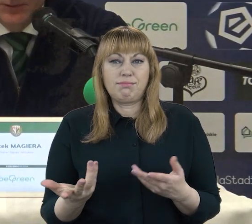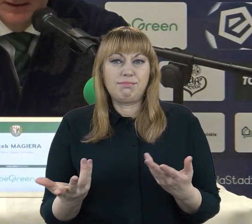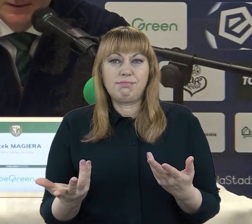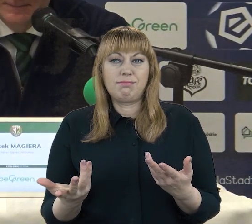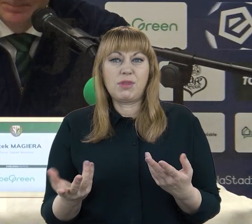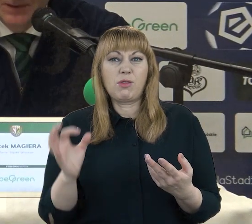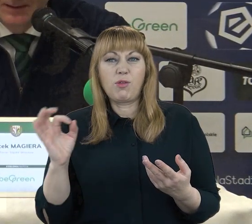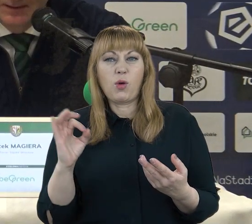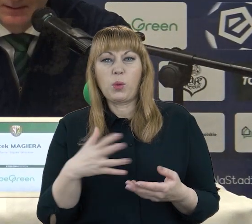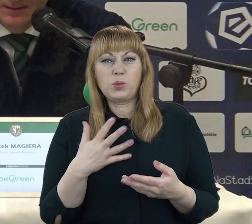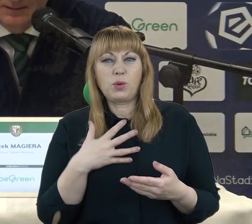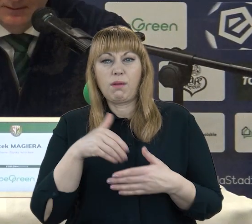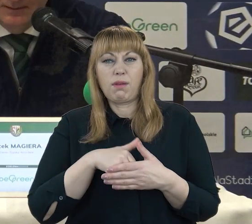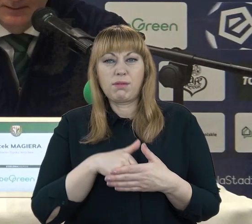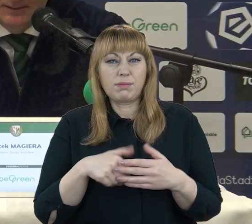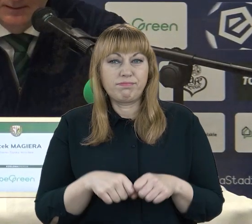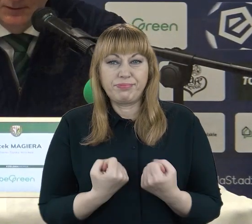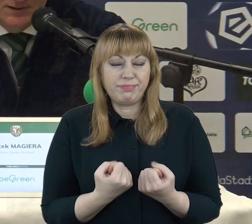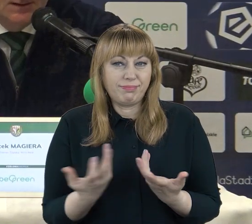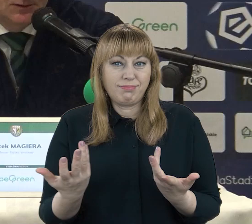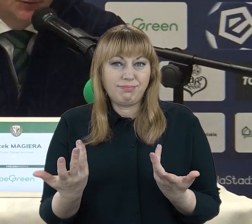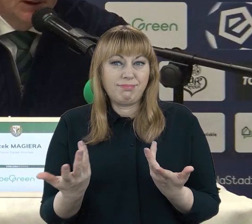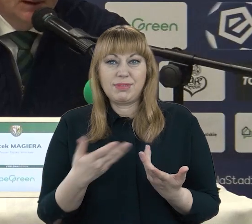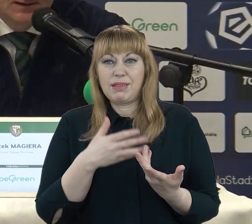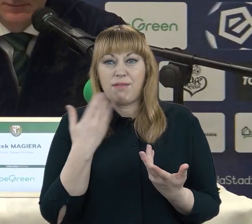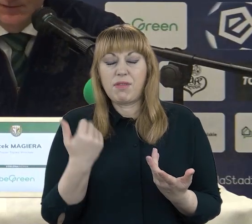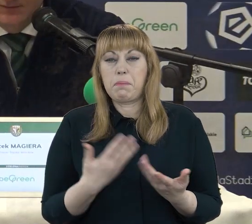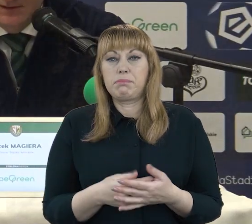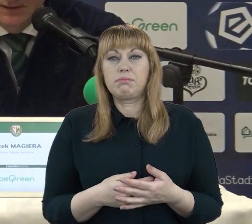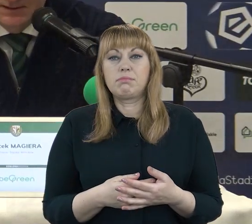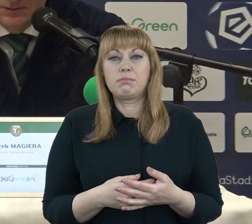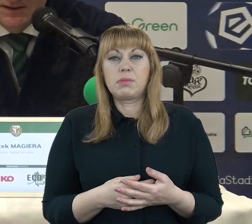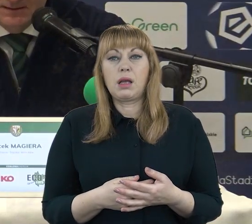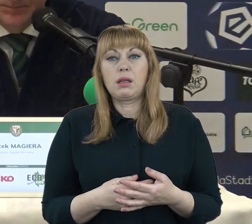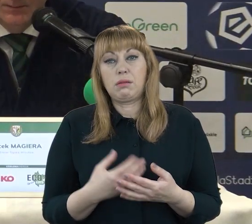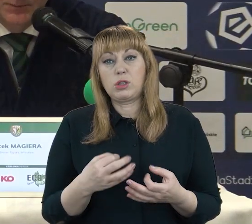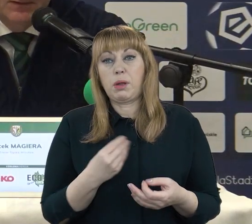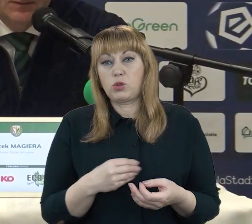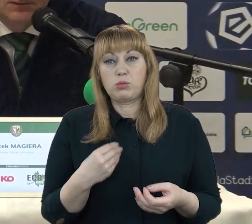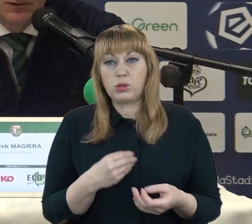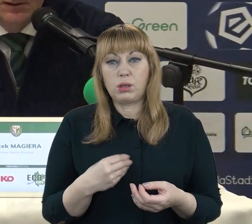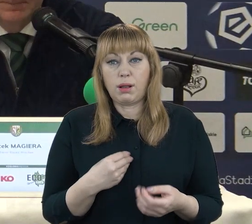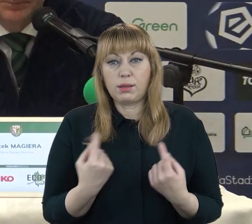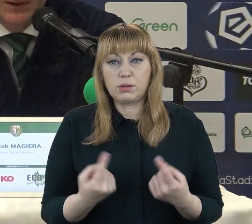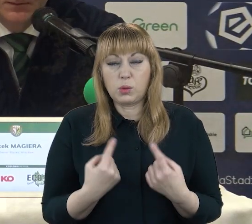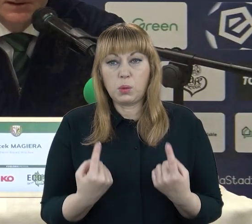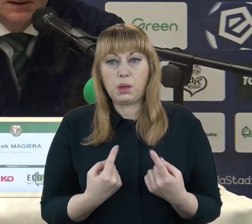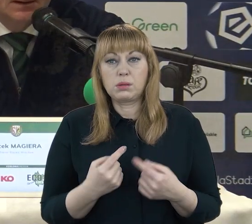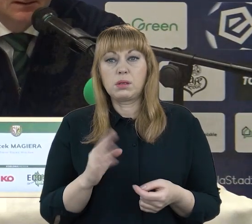pogadać. I to jest tylko przykre w tej sytuacji. Poprawa był chory przez kilka dni.